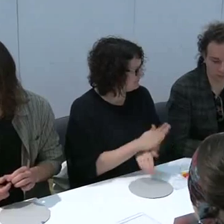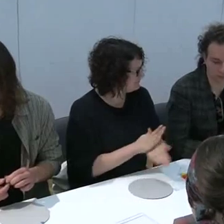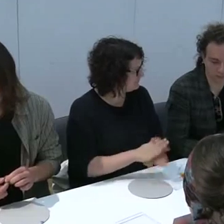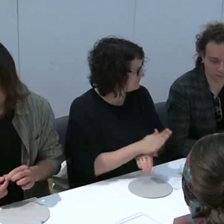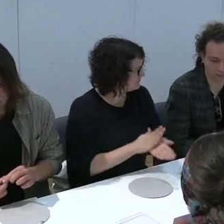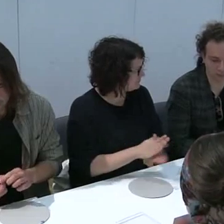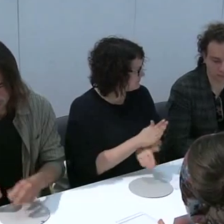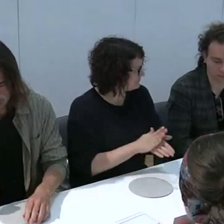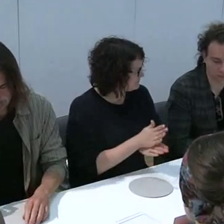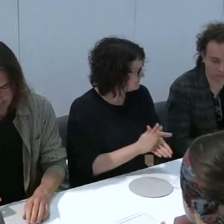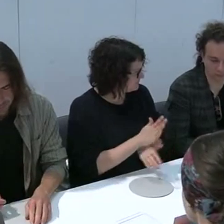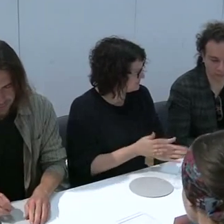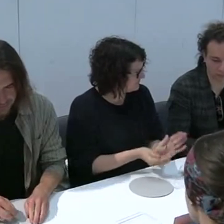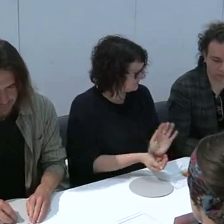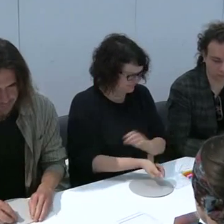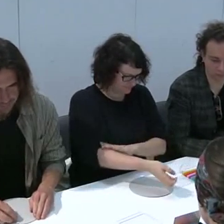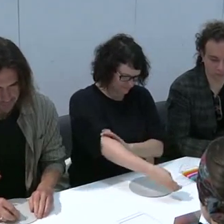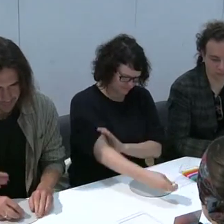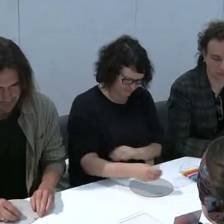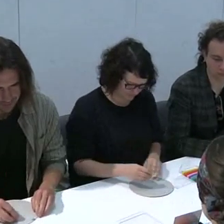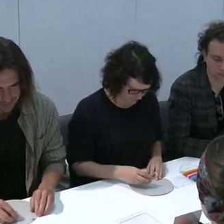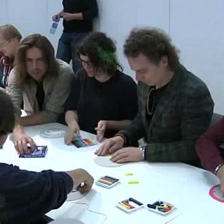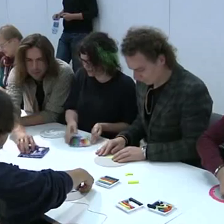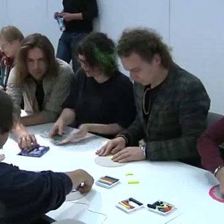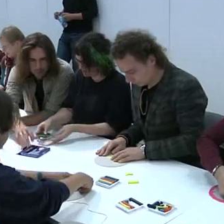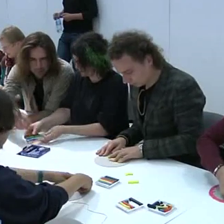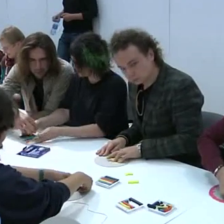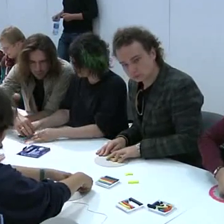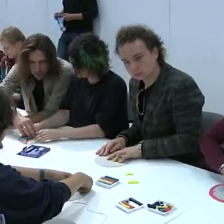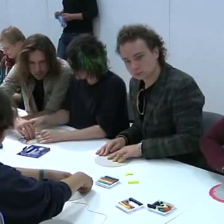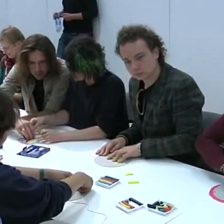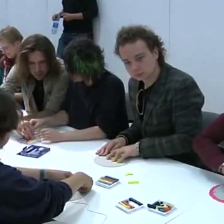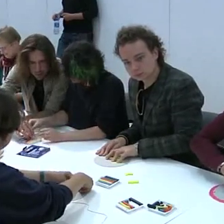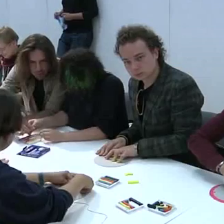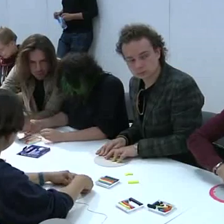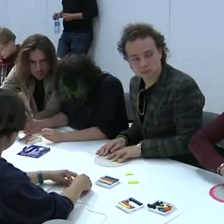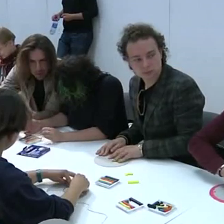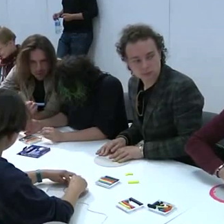pokoć zaczęli, to wszystko jest